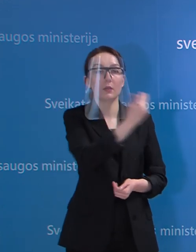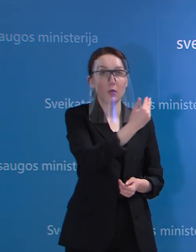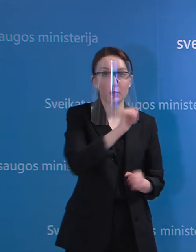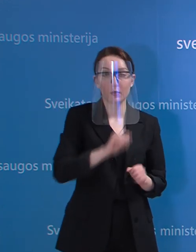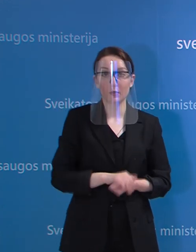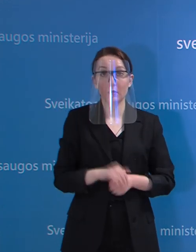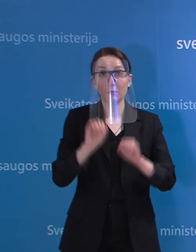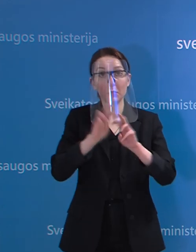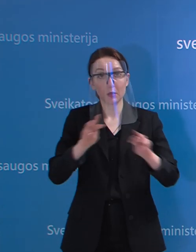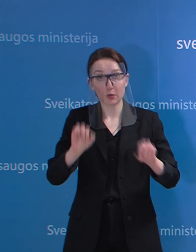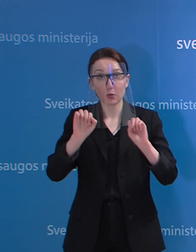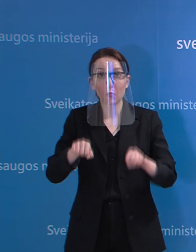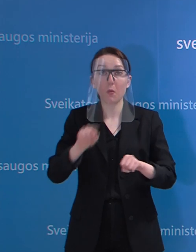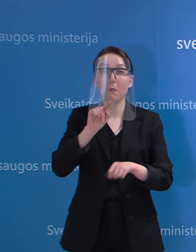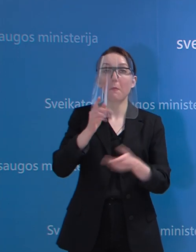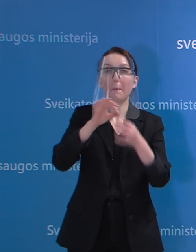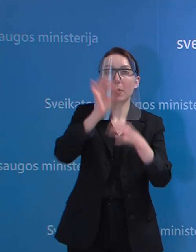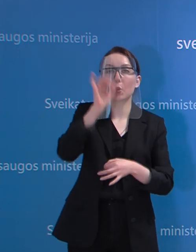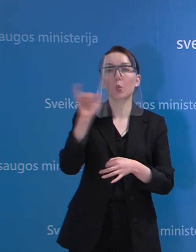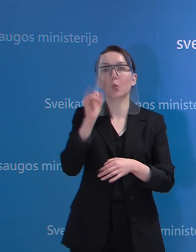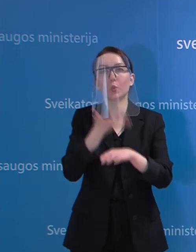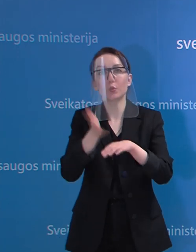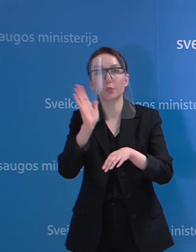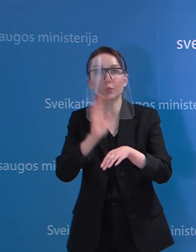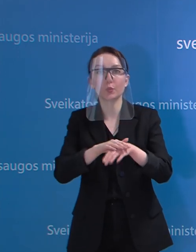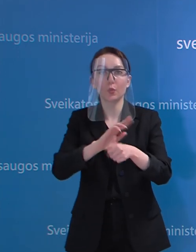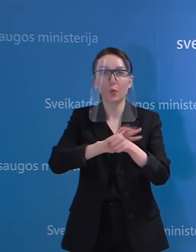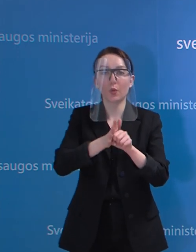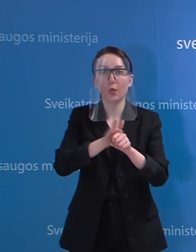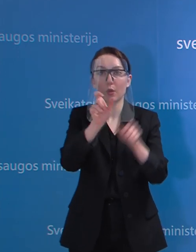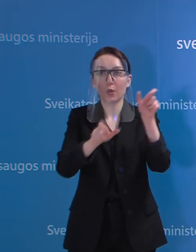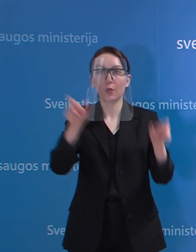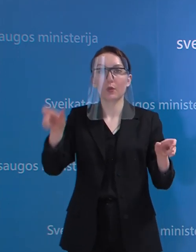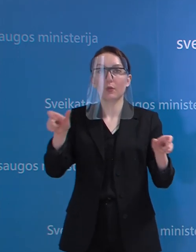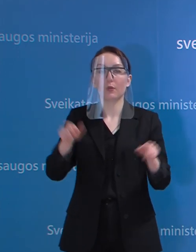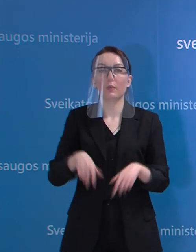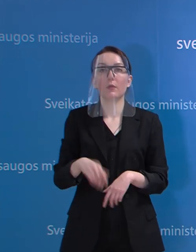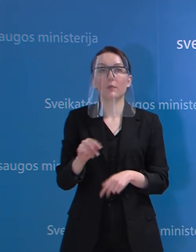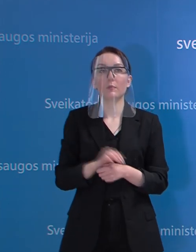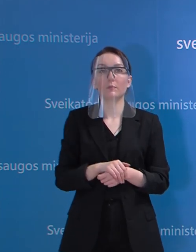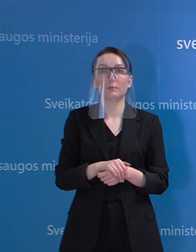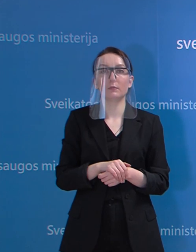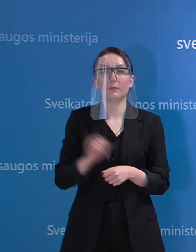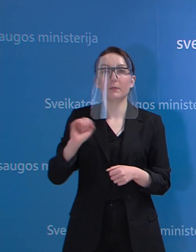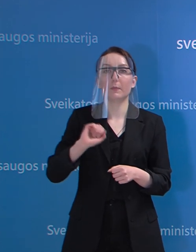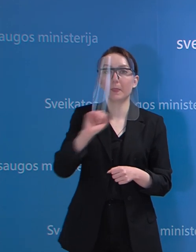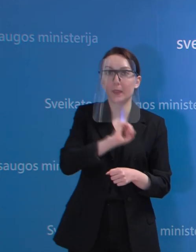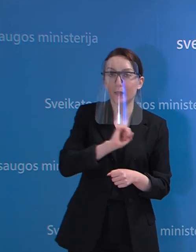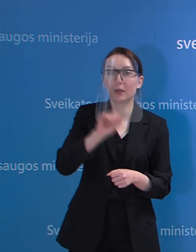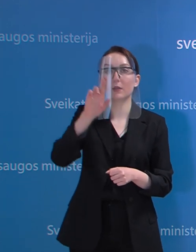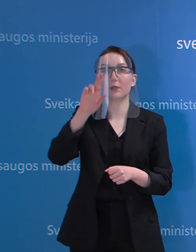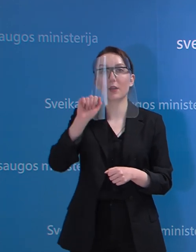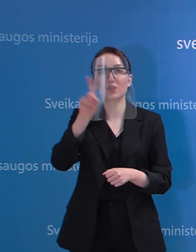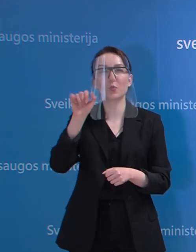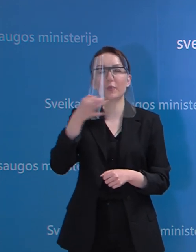galėtų patikslinti, kiek ir kur yra sunkių koronavirusų susirgusių pacientų, gydytoje epidemiologė daivą razmami